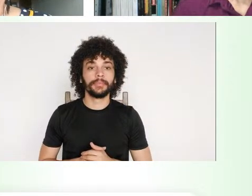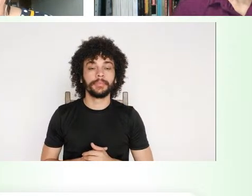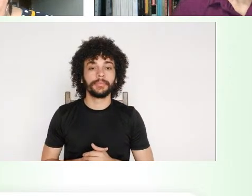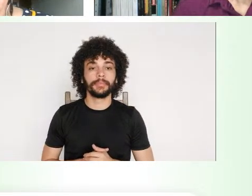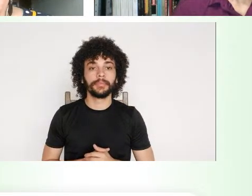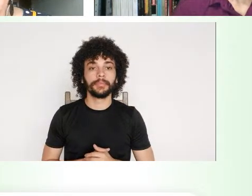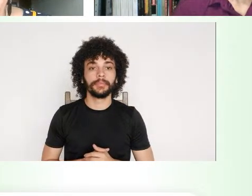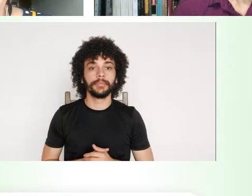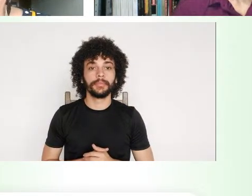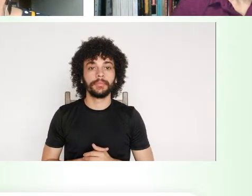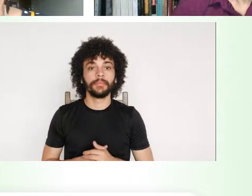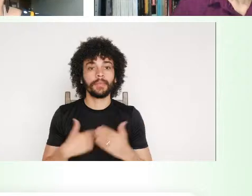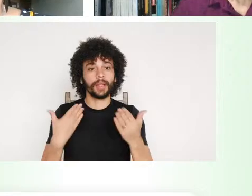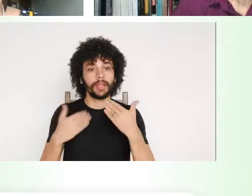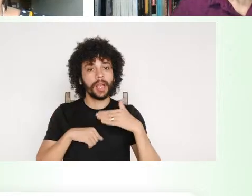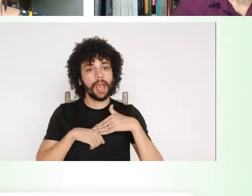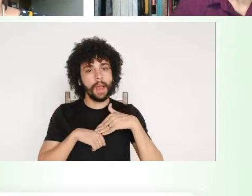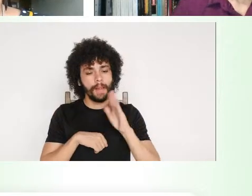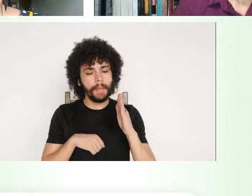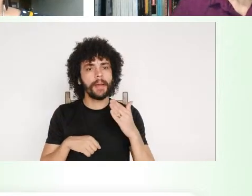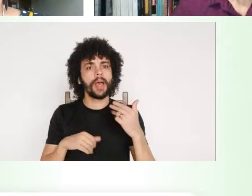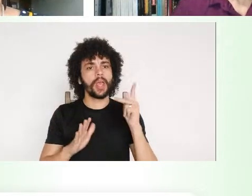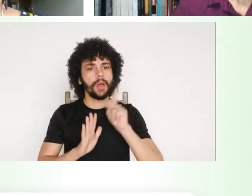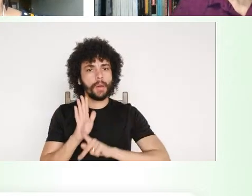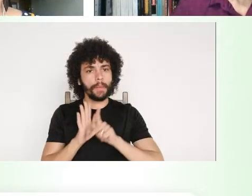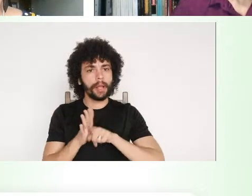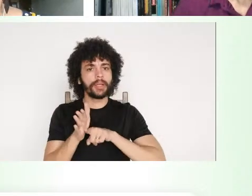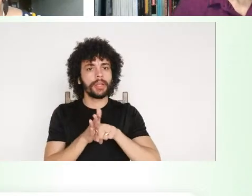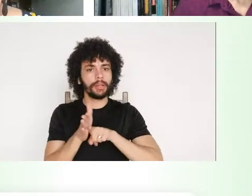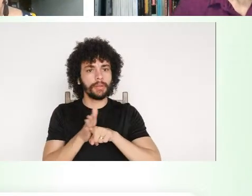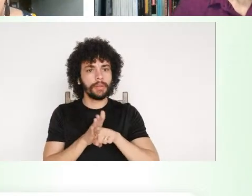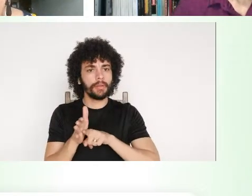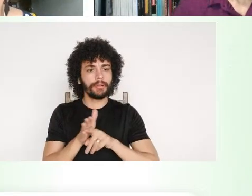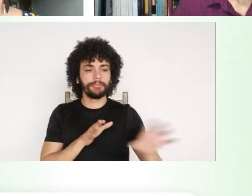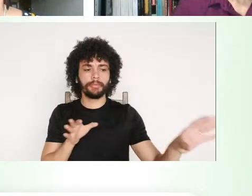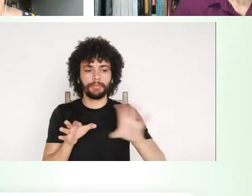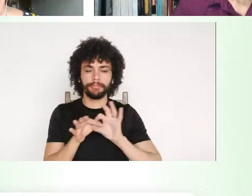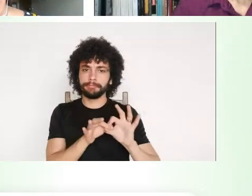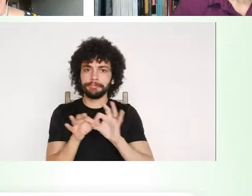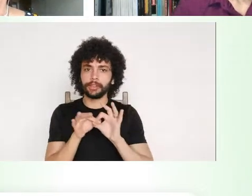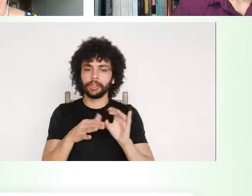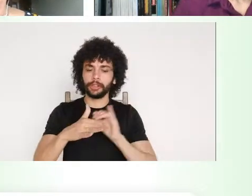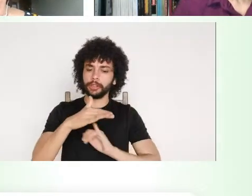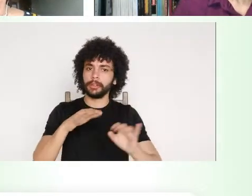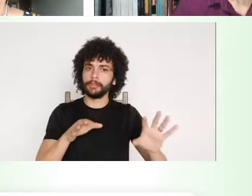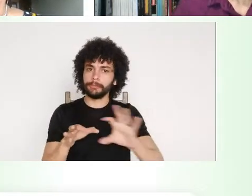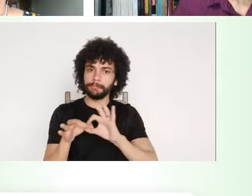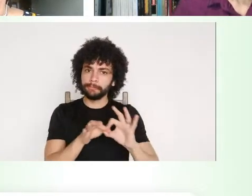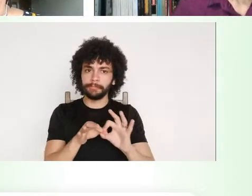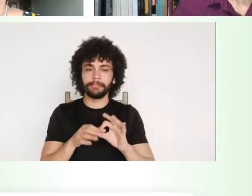diálogos maiores, projetos de pesquisa interinstitucionais, né,